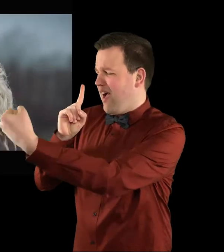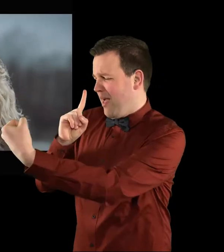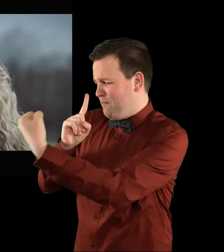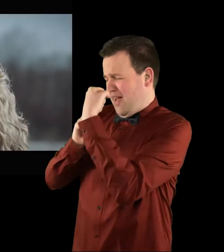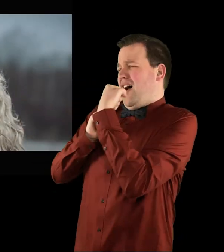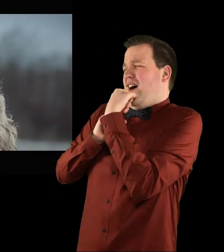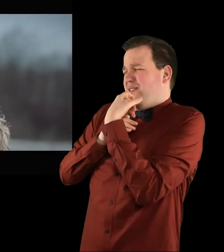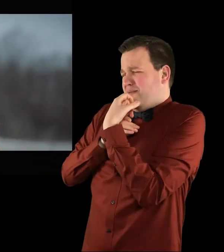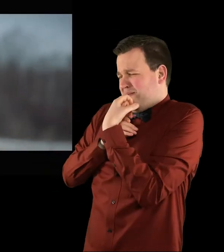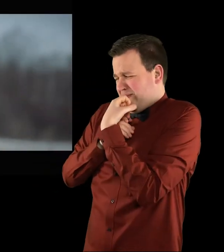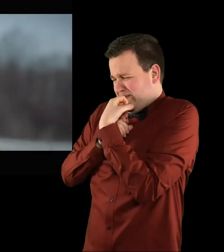muara